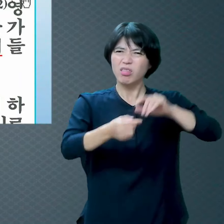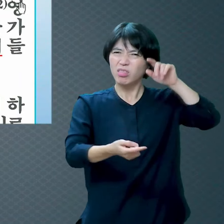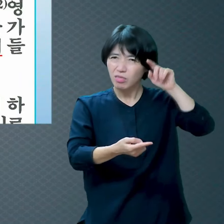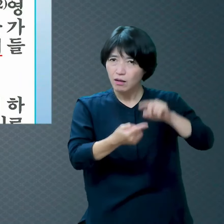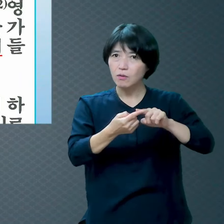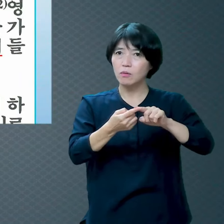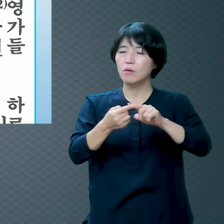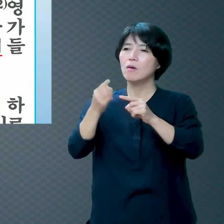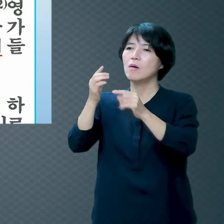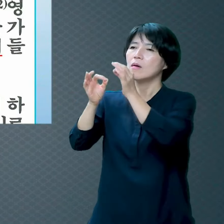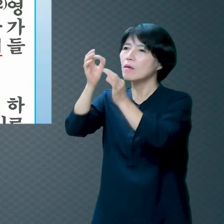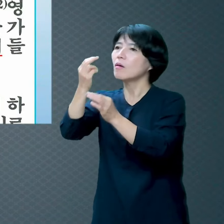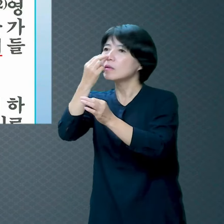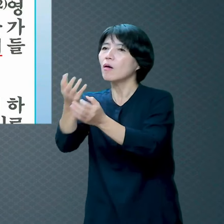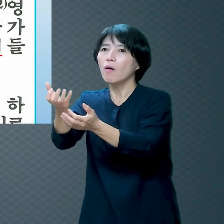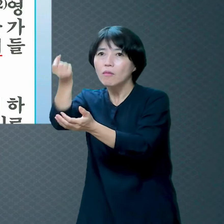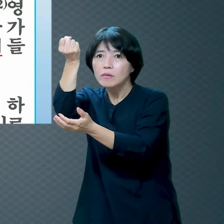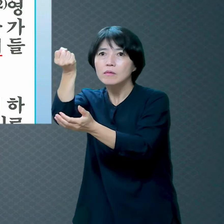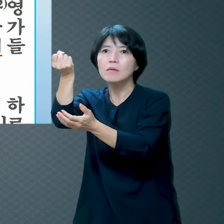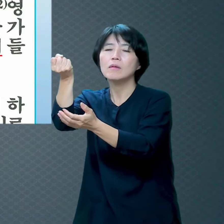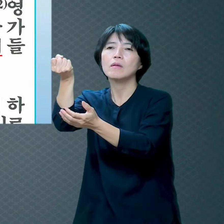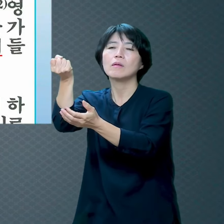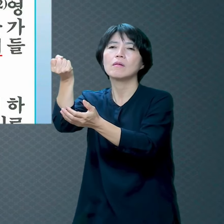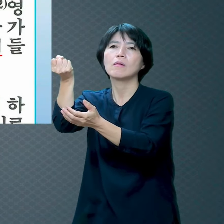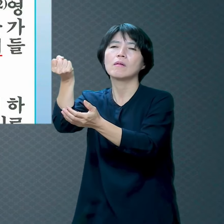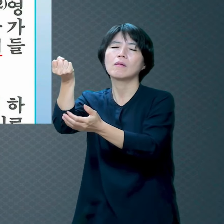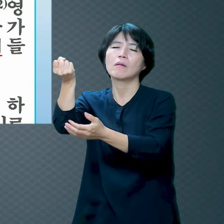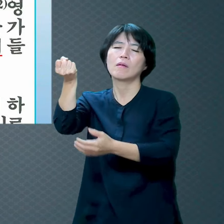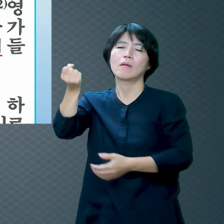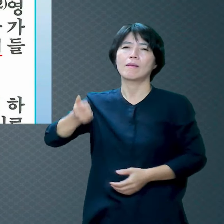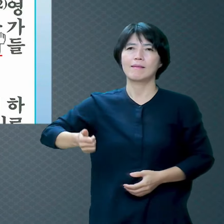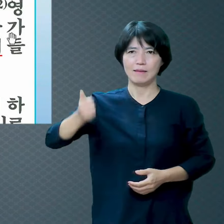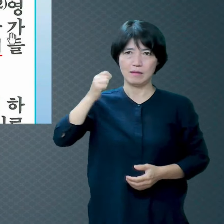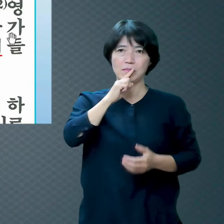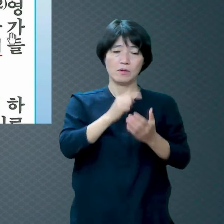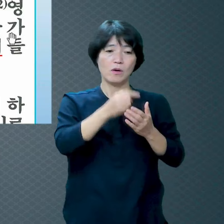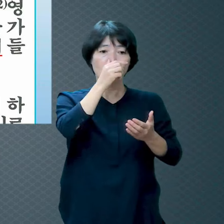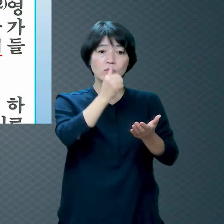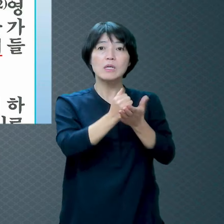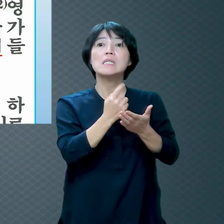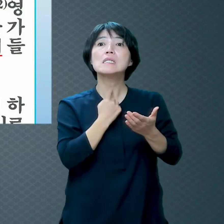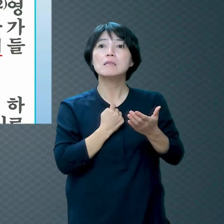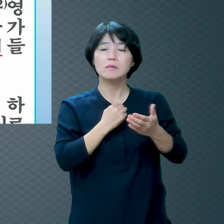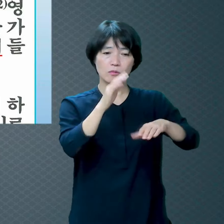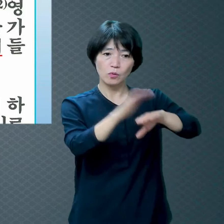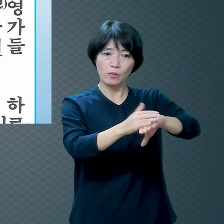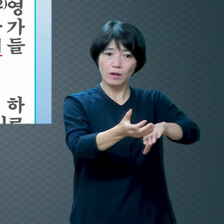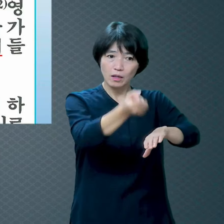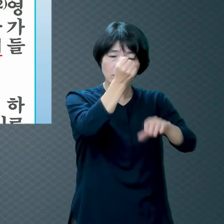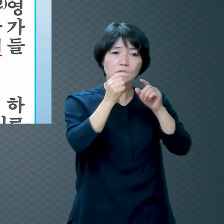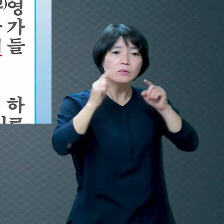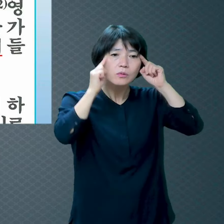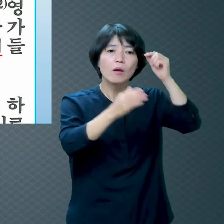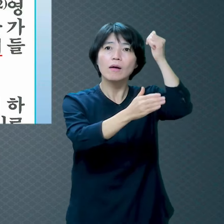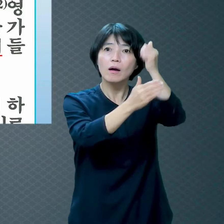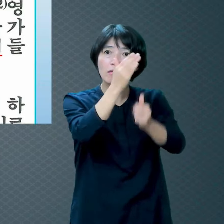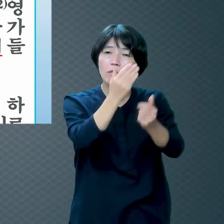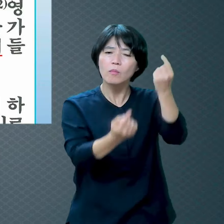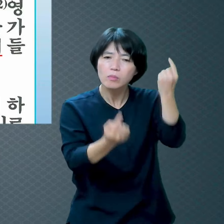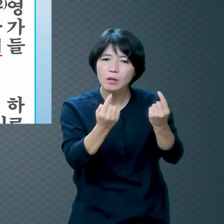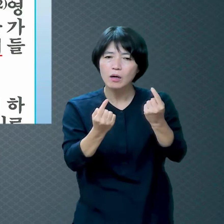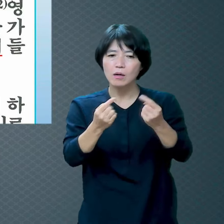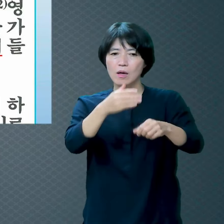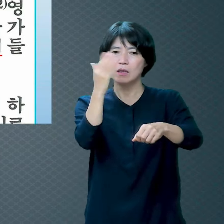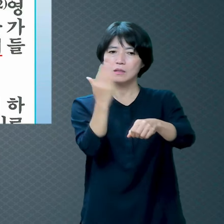영생에 들어가는 것이 죄진 손을 가지고 지옥에 가는 것보다